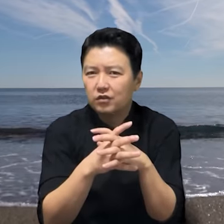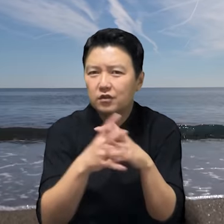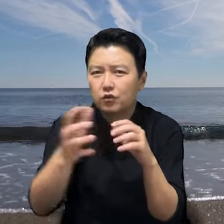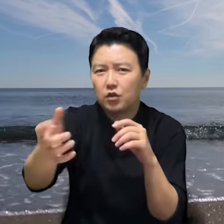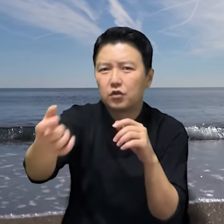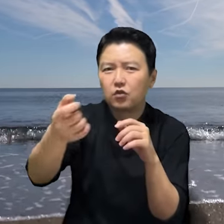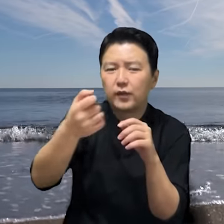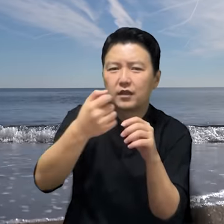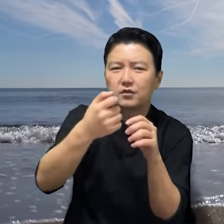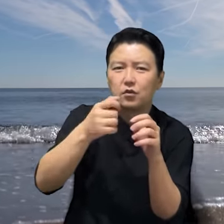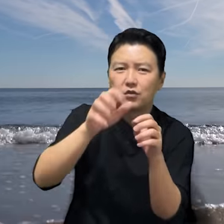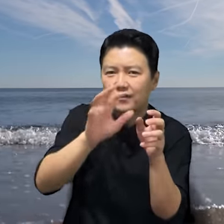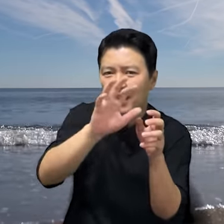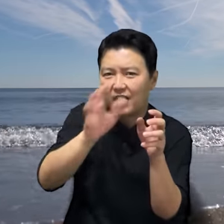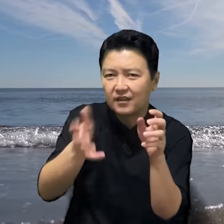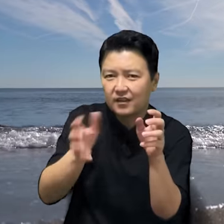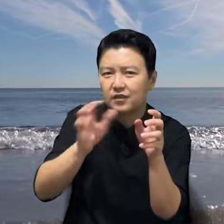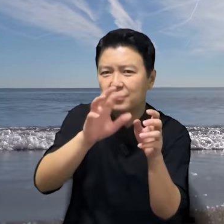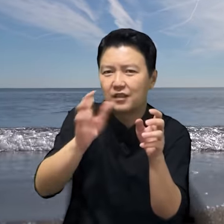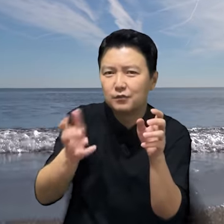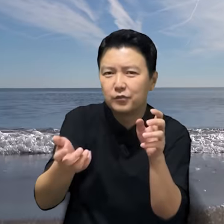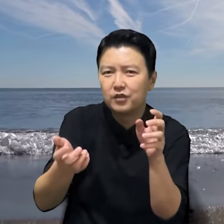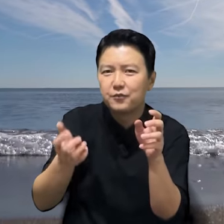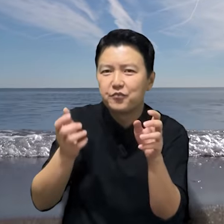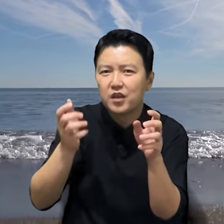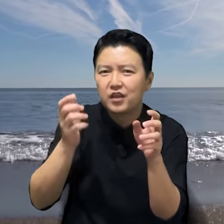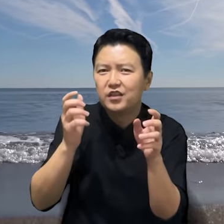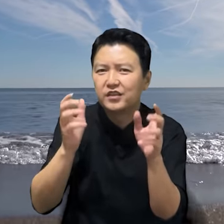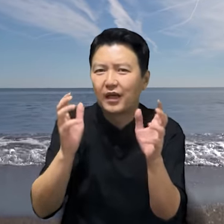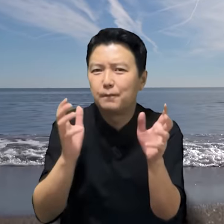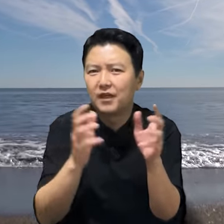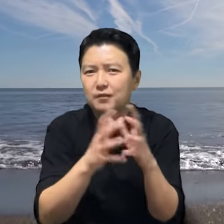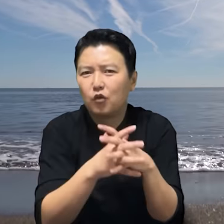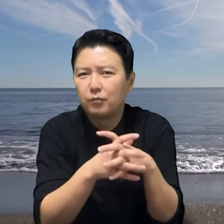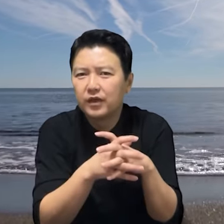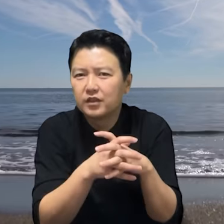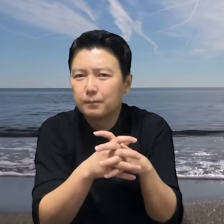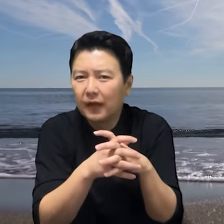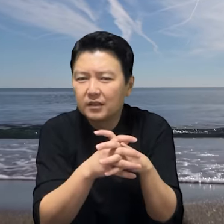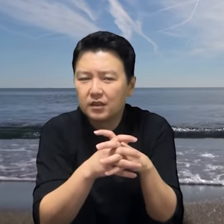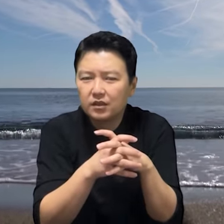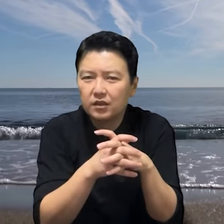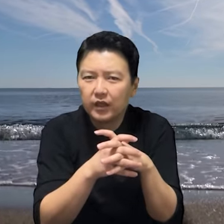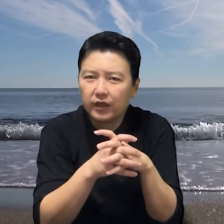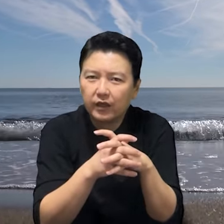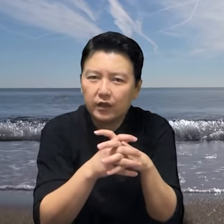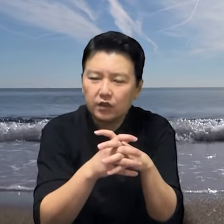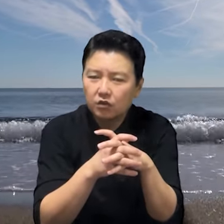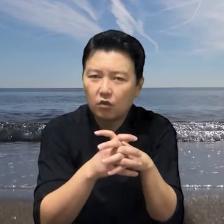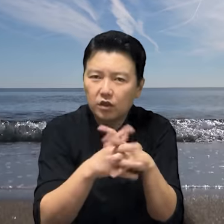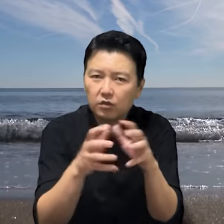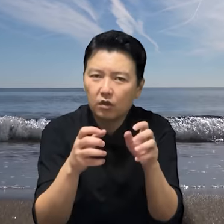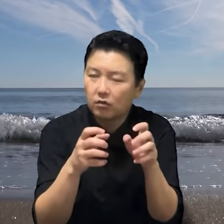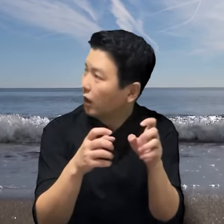그 권총을 받아들고 싹싹 쓰다듬으며 그 잘 빠진 몸매에 지금 빠져있는데 띵동띵동! 에?